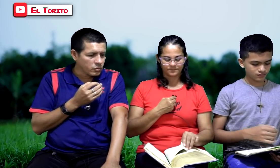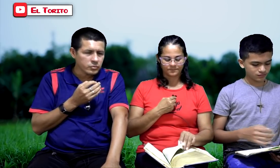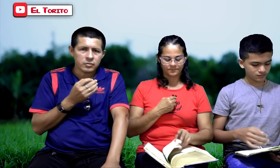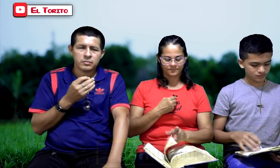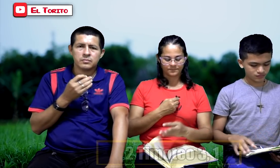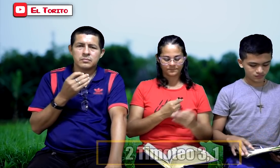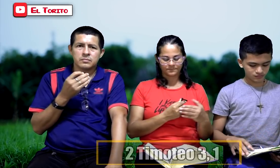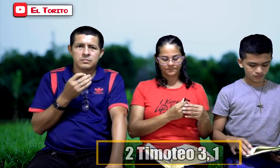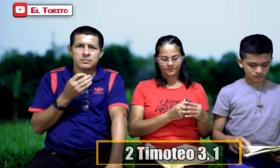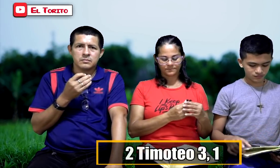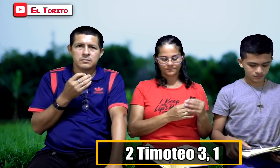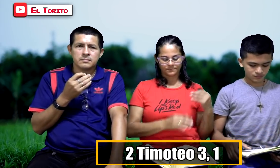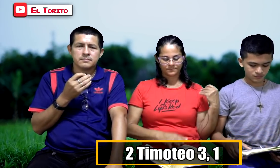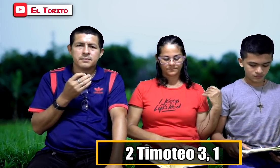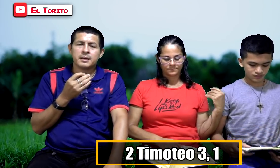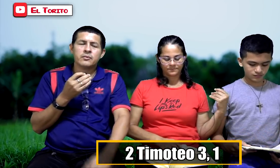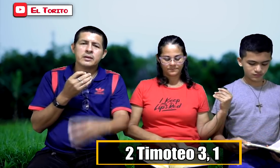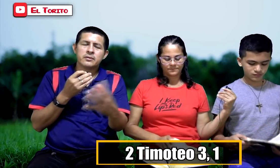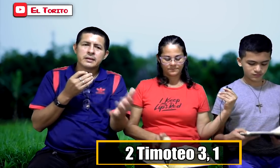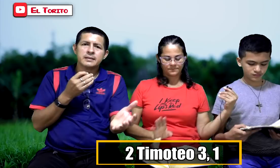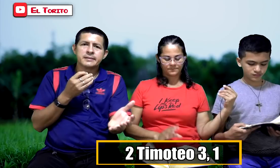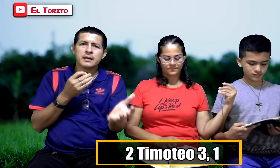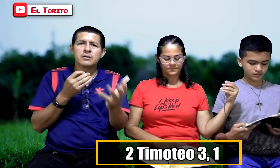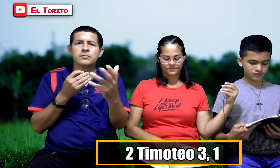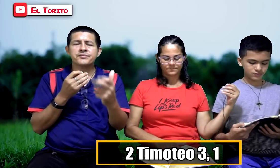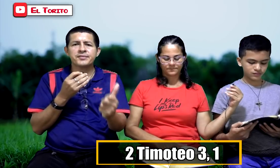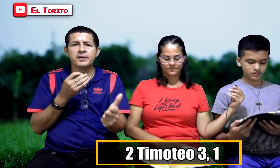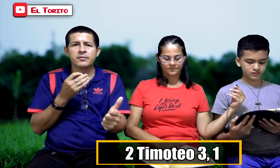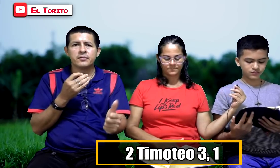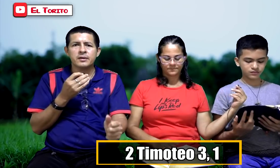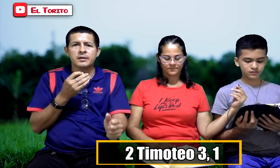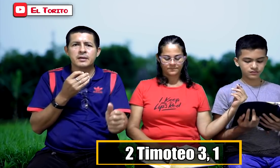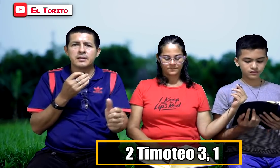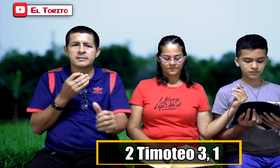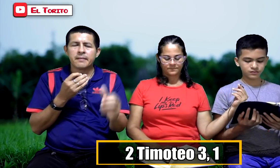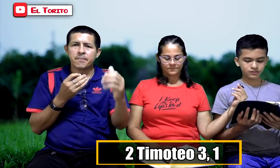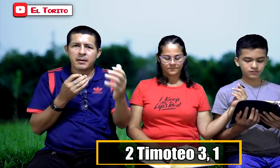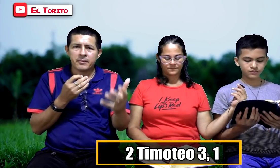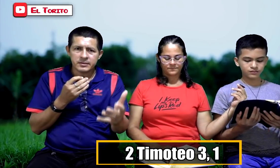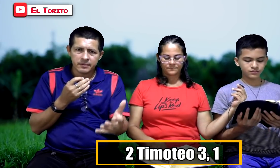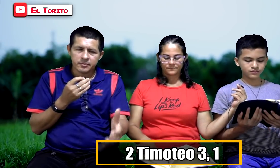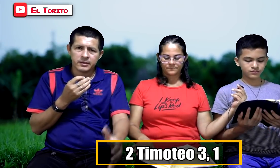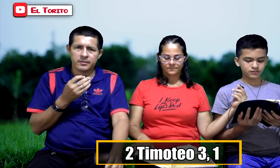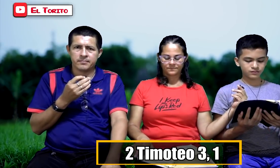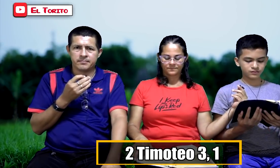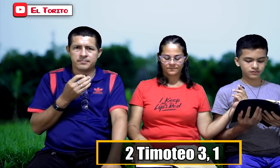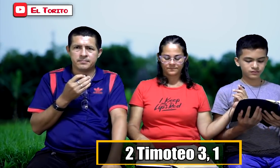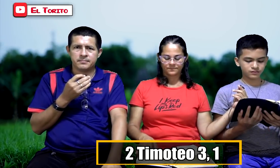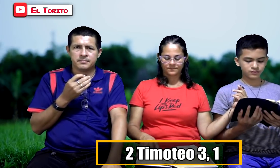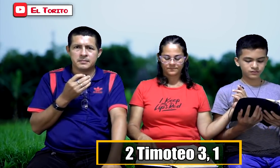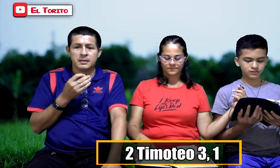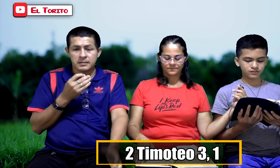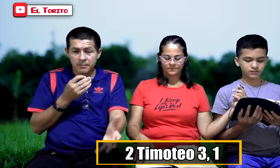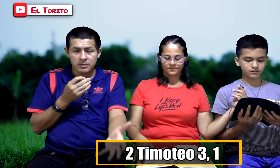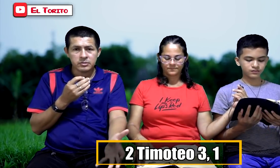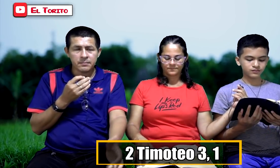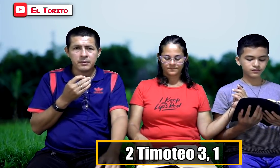1. Para luego regresar al consejo que da San Pablo a Timoteo. Estamos en los tiempos